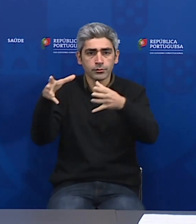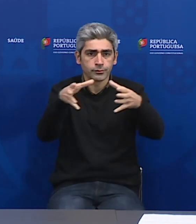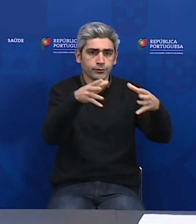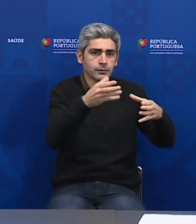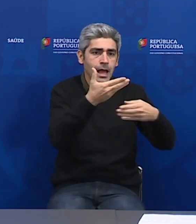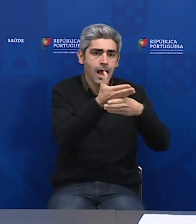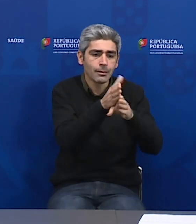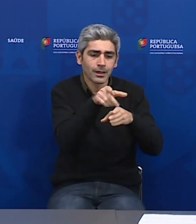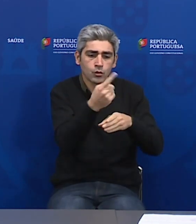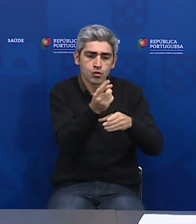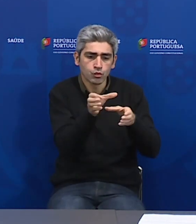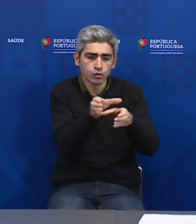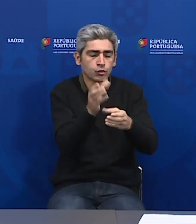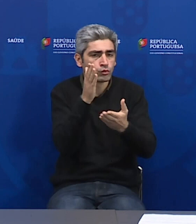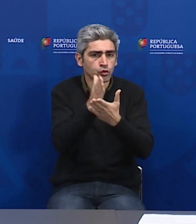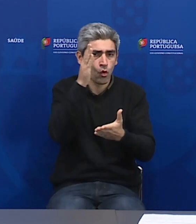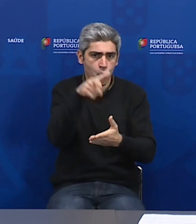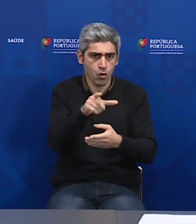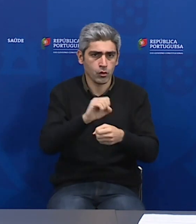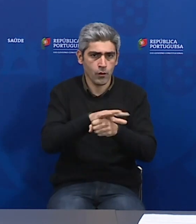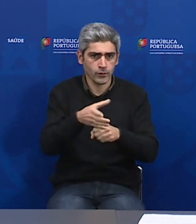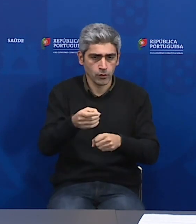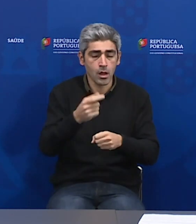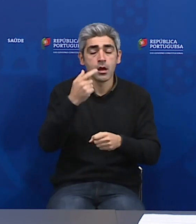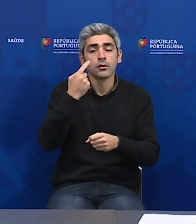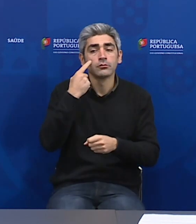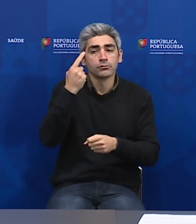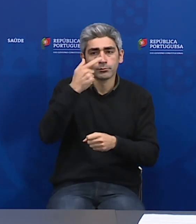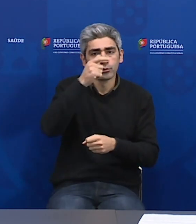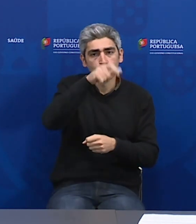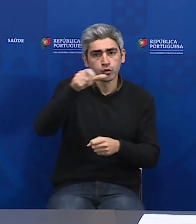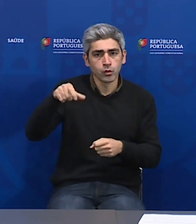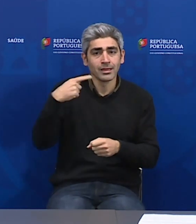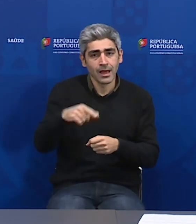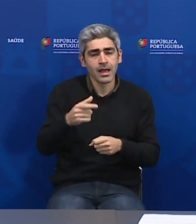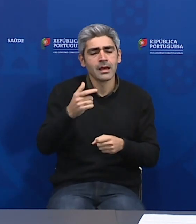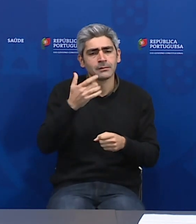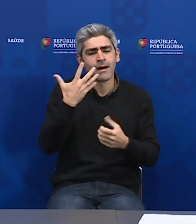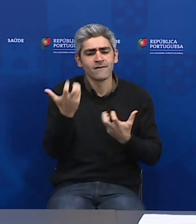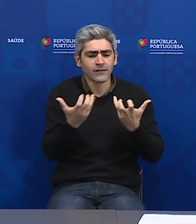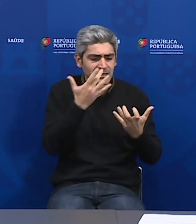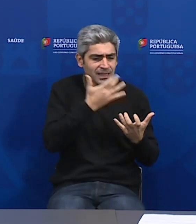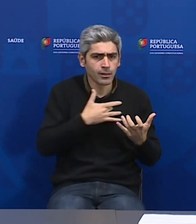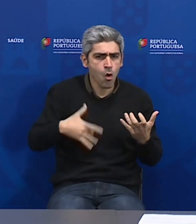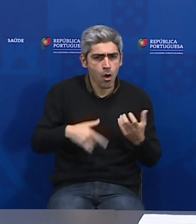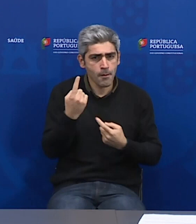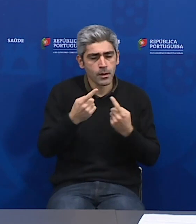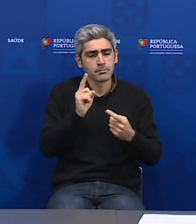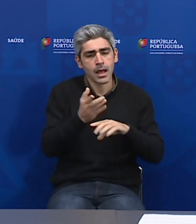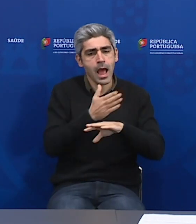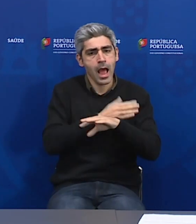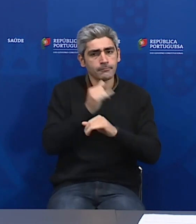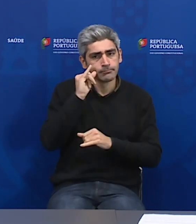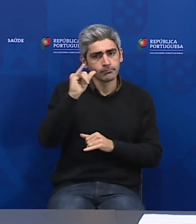Apesar disto, preferencialmente as pessoas com sintomas devem fazer um contacto prévio com o SNS